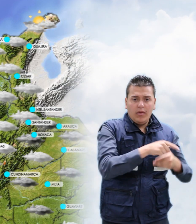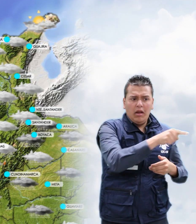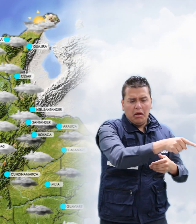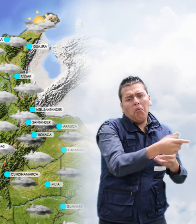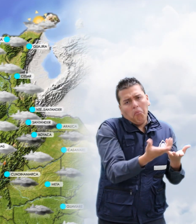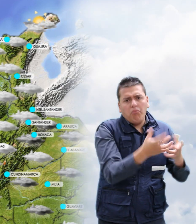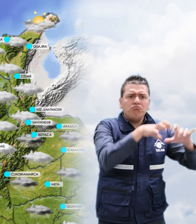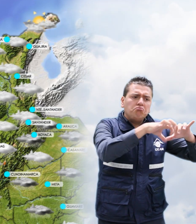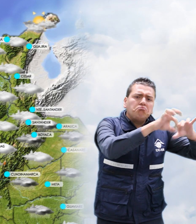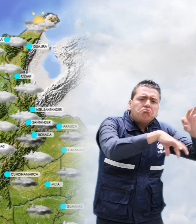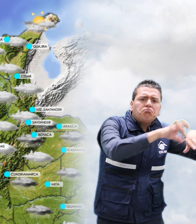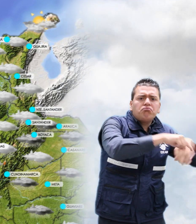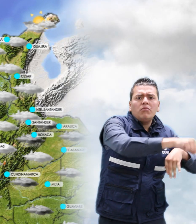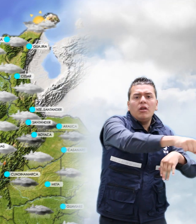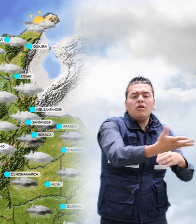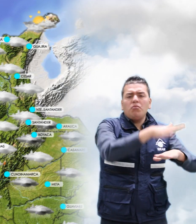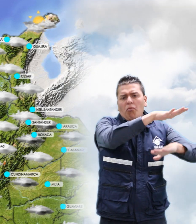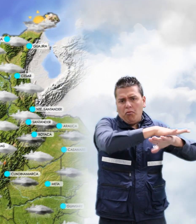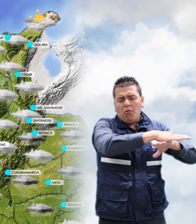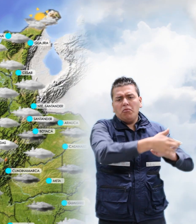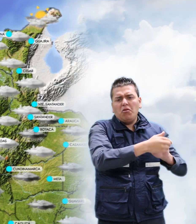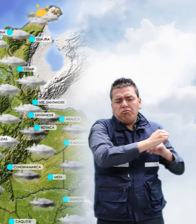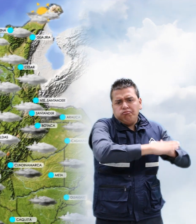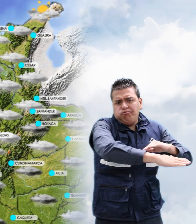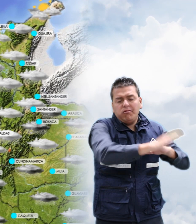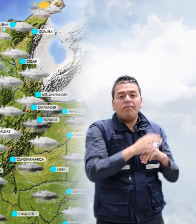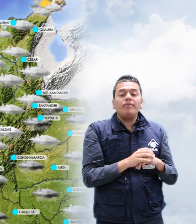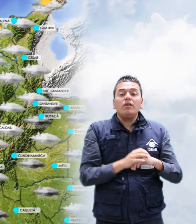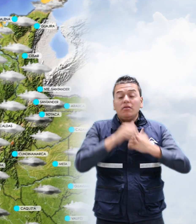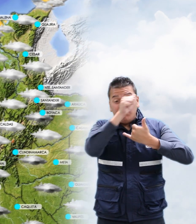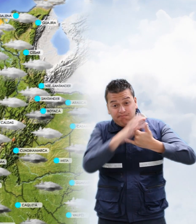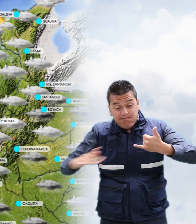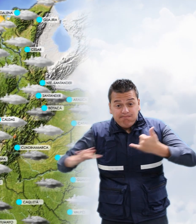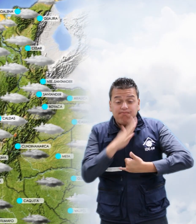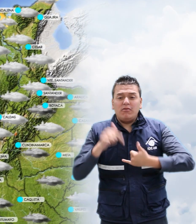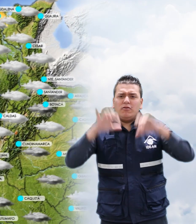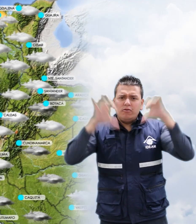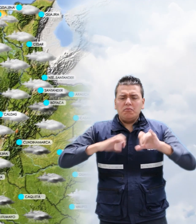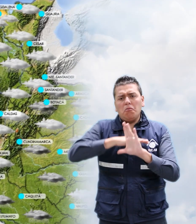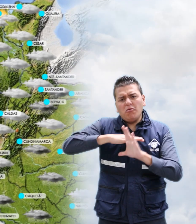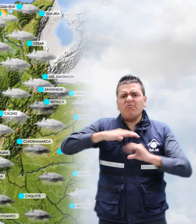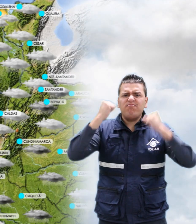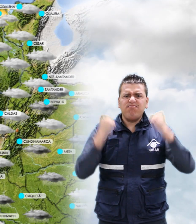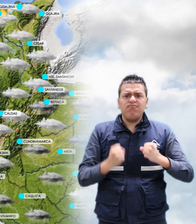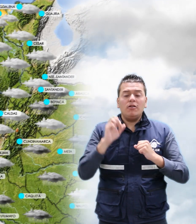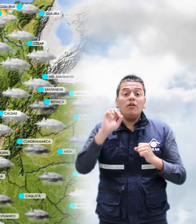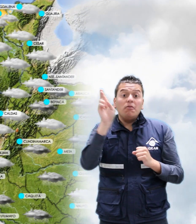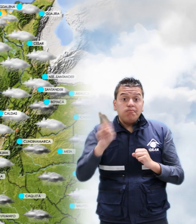algunas lloviznas dispersas a lo largo de la tarde. La región pacífica con lluvias de moderadas a fuertes e inclusive actividad